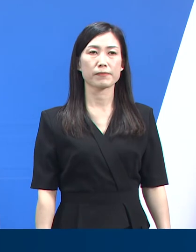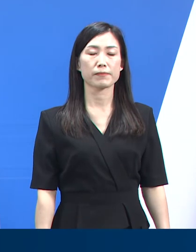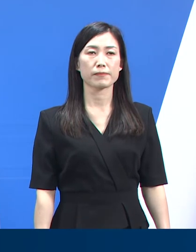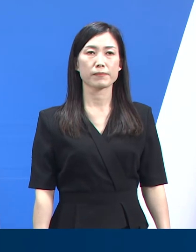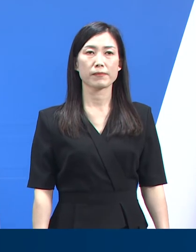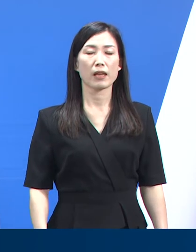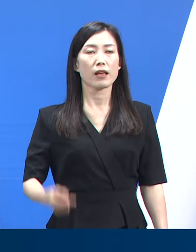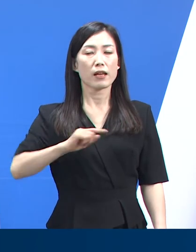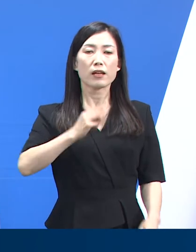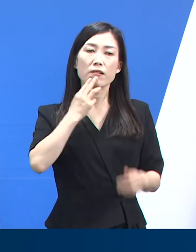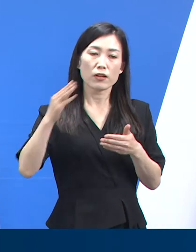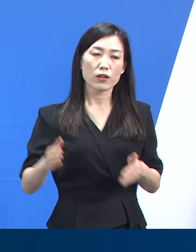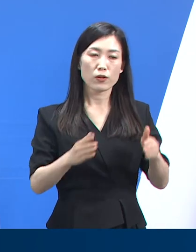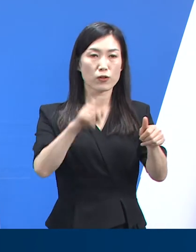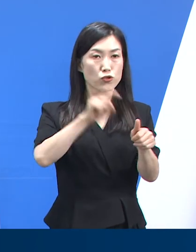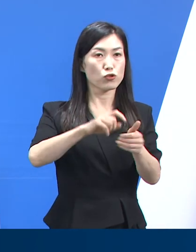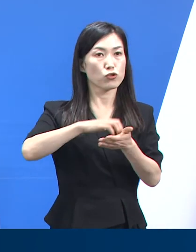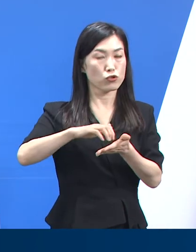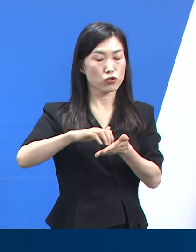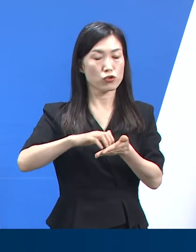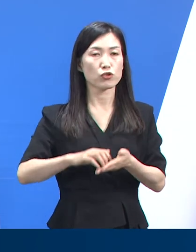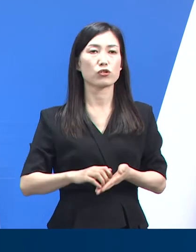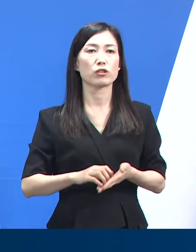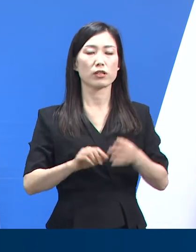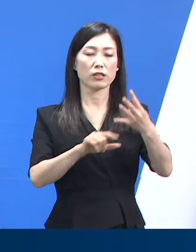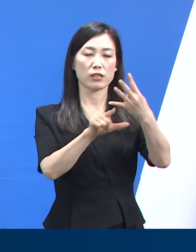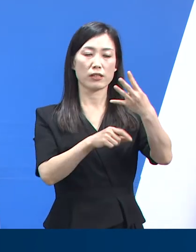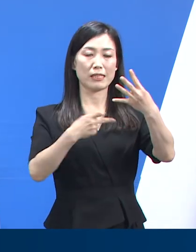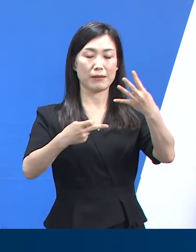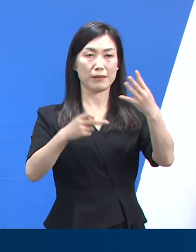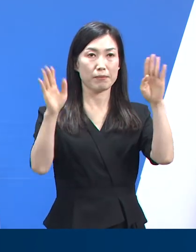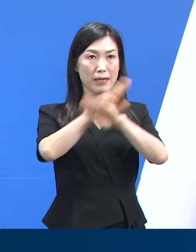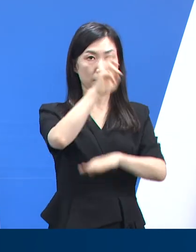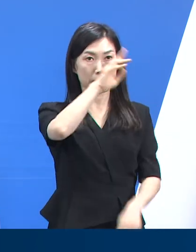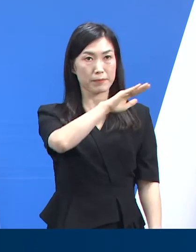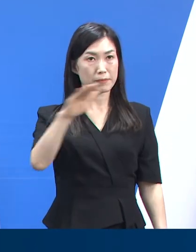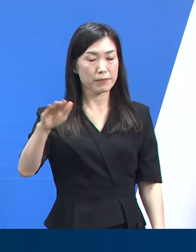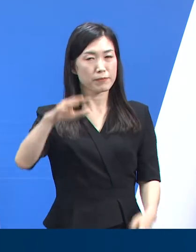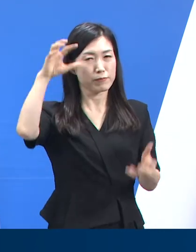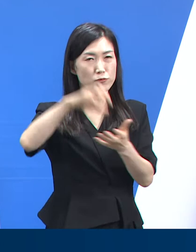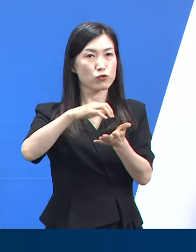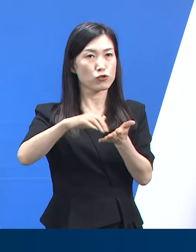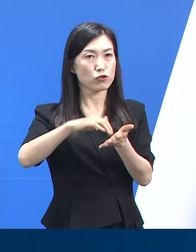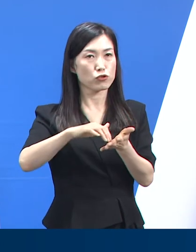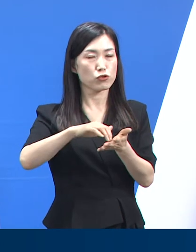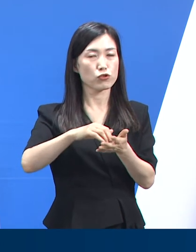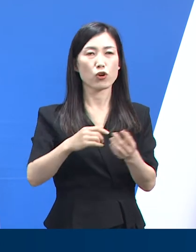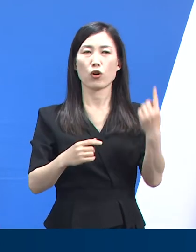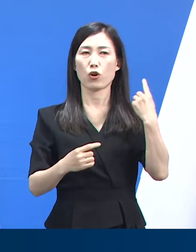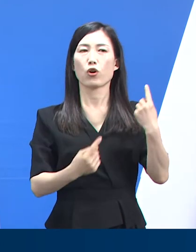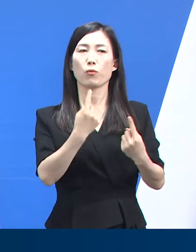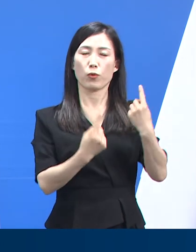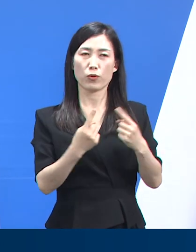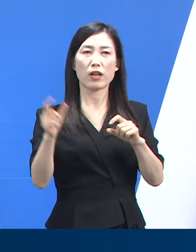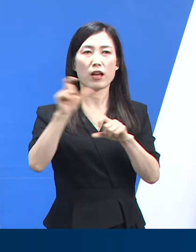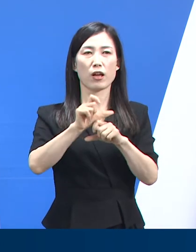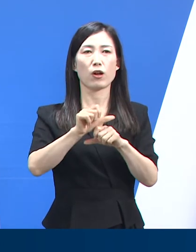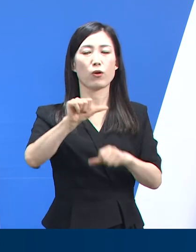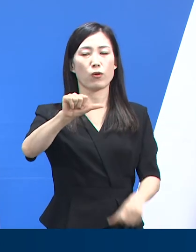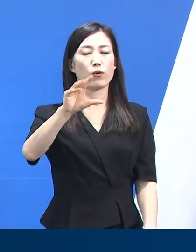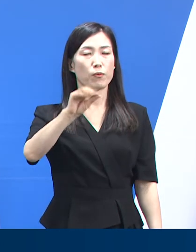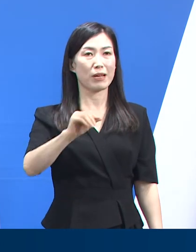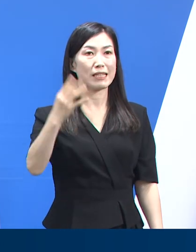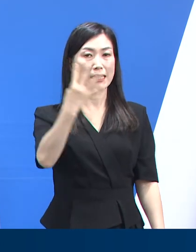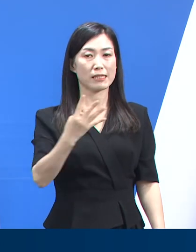다음은 경기도 확진자 발생 현황입니다. 4월 12일 0시 기준 경기도 누적 확진자 수는 전일 오전 0시 대비 5만